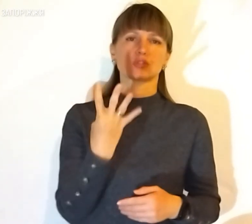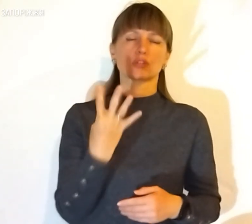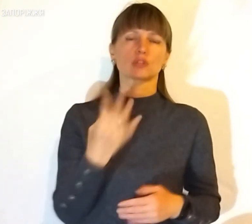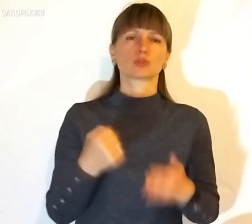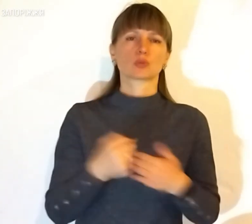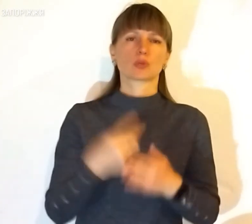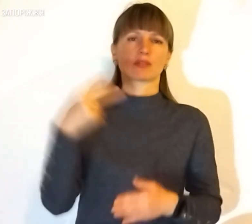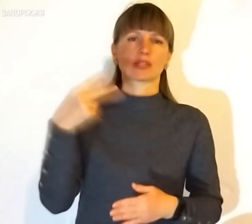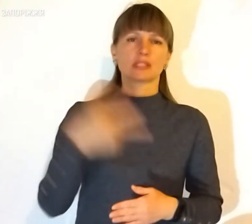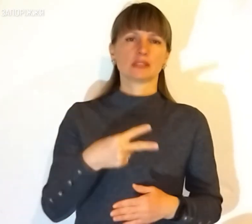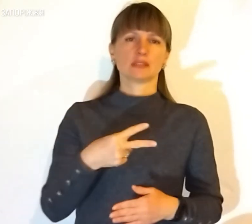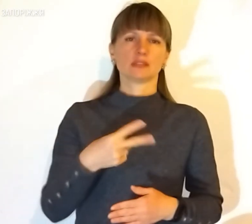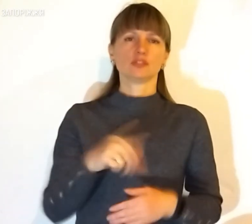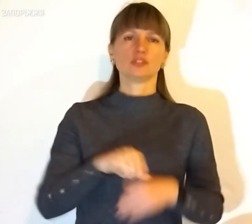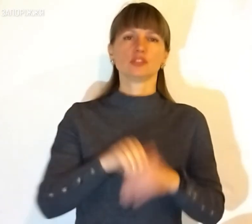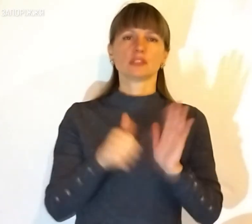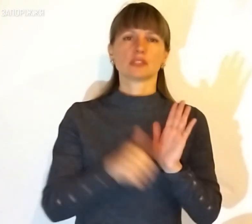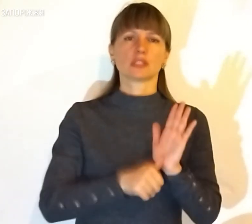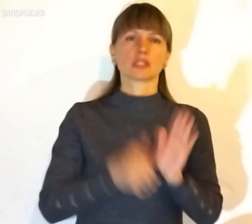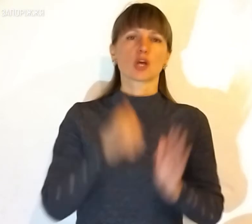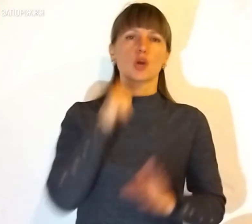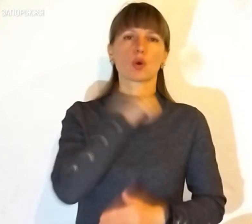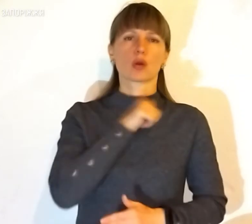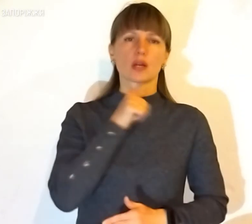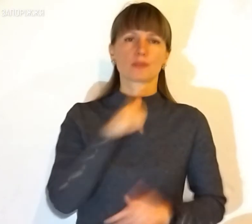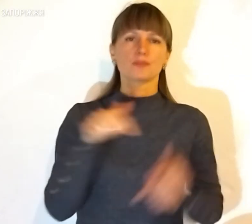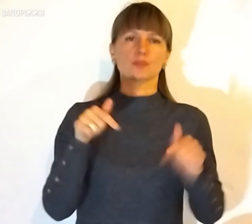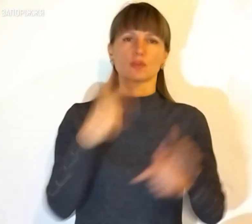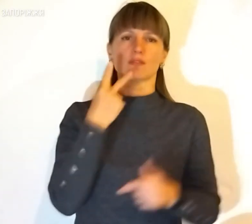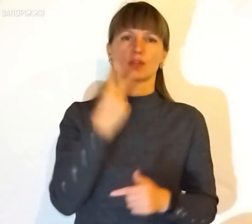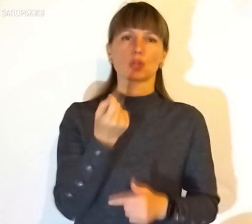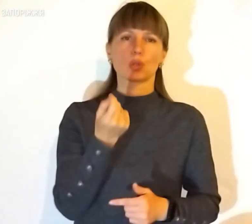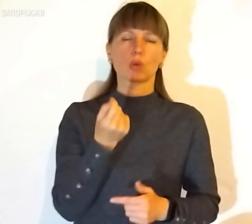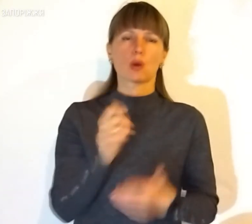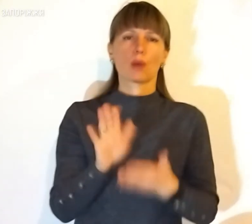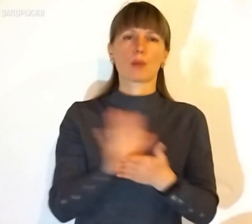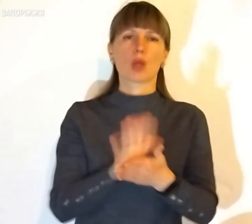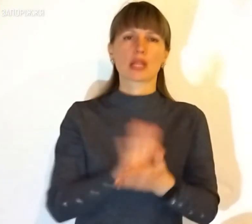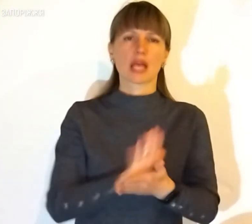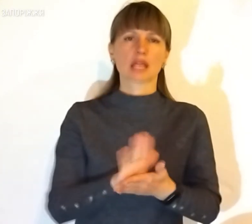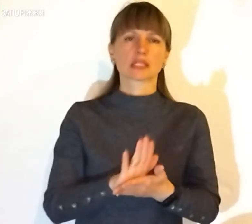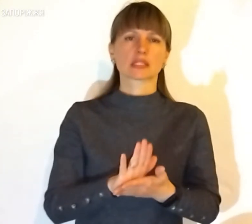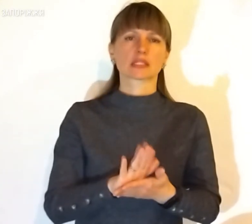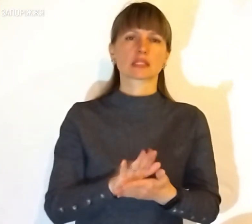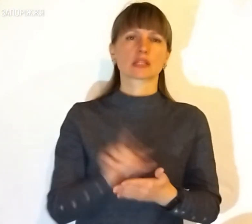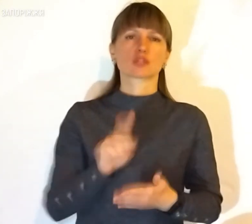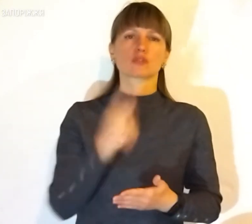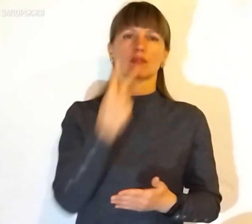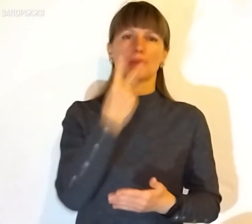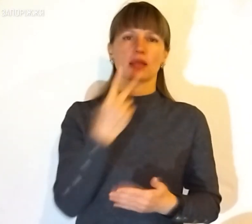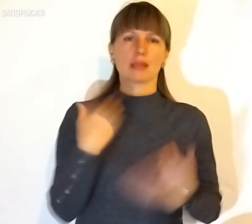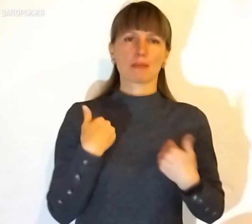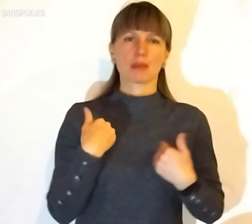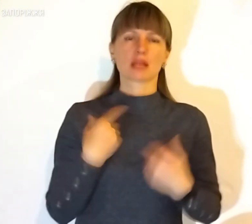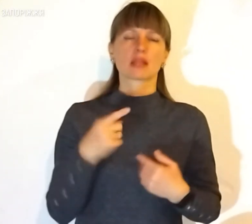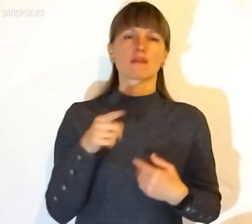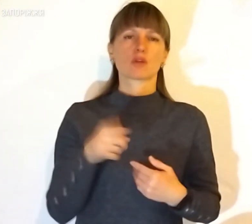по 2016 роки. Тут видно трохи протирся. Ось те, що ви бачите на мені, воно